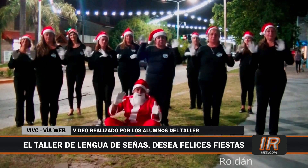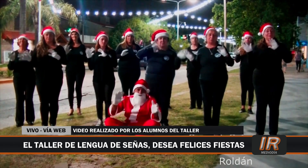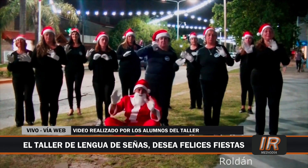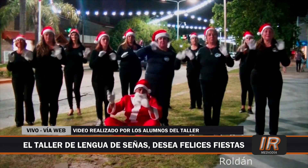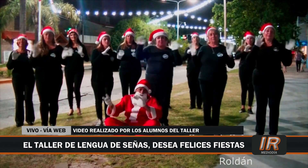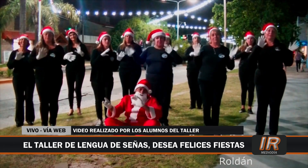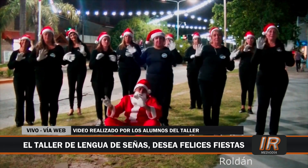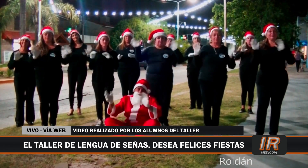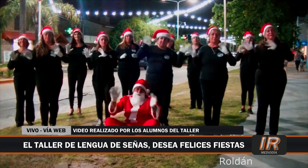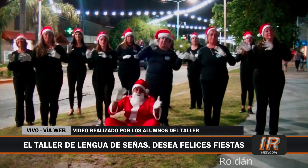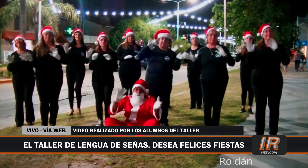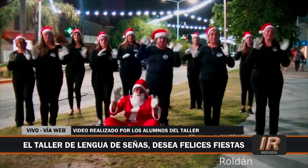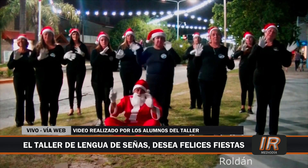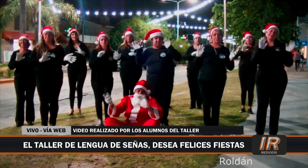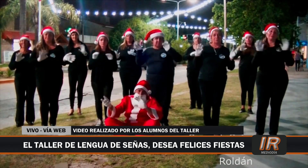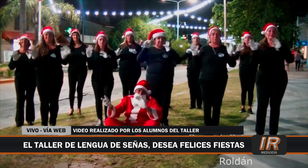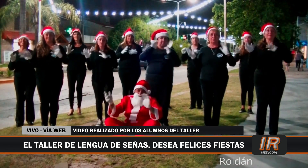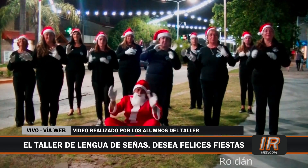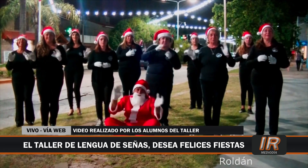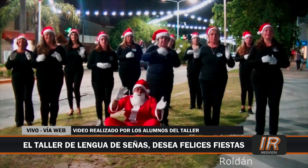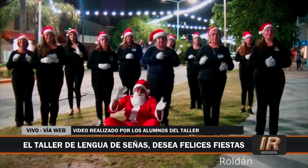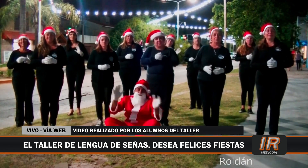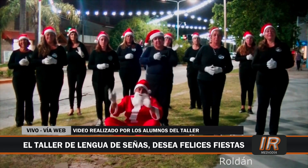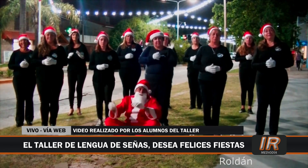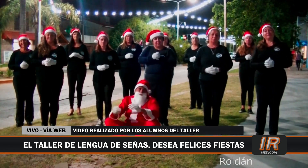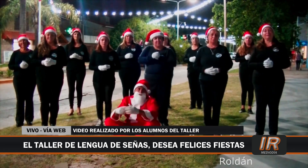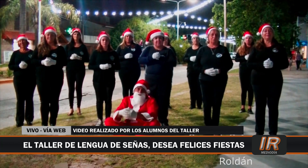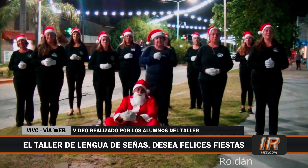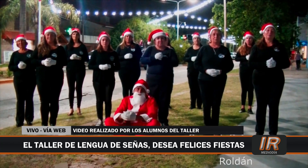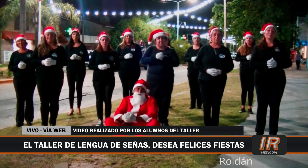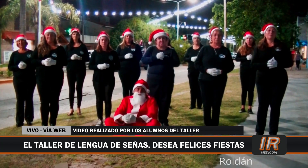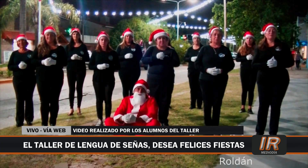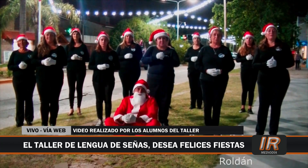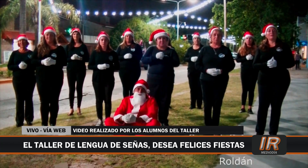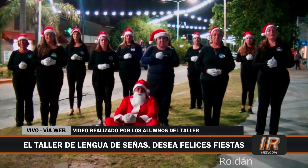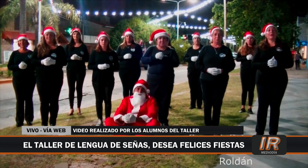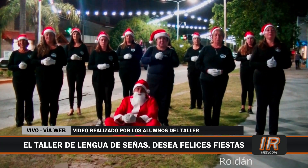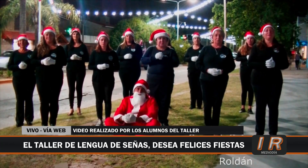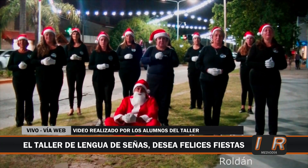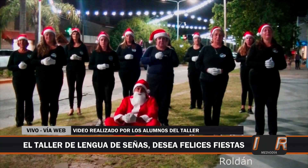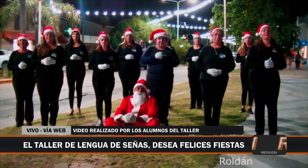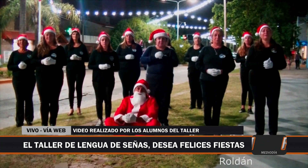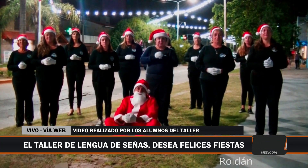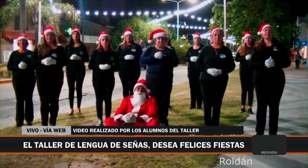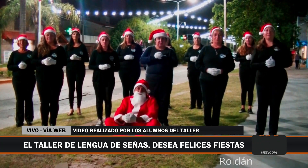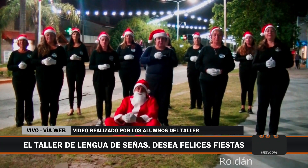nosotras, firmado por mí, editado por mí, muy casero, pero con mucho amor y respeto para la gente.